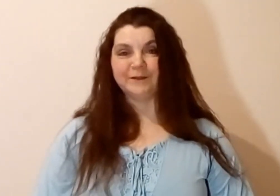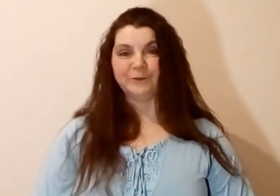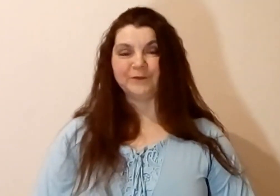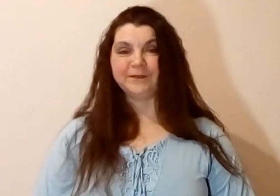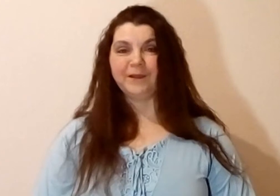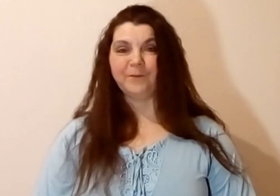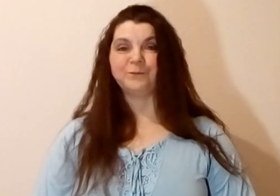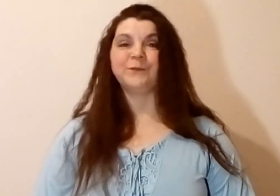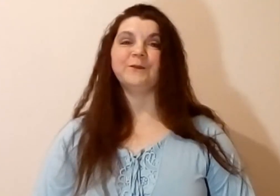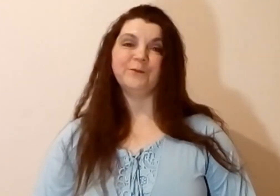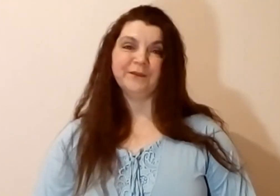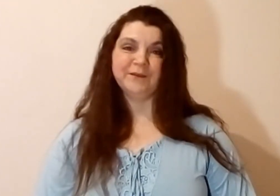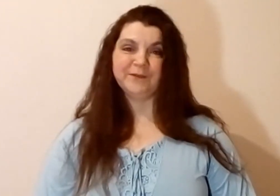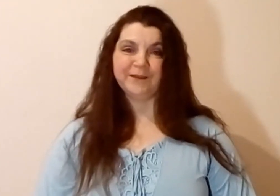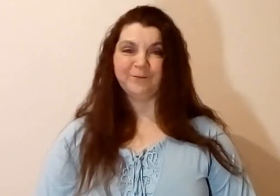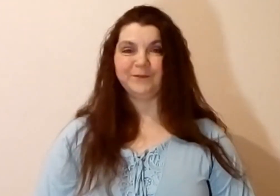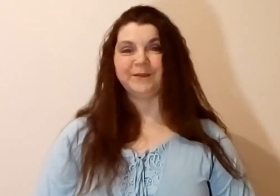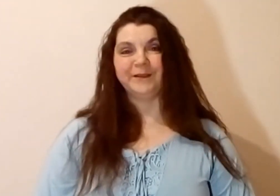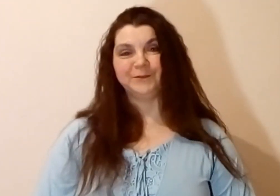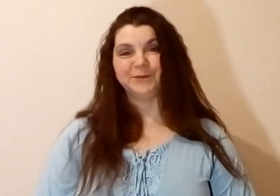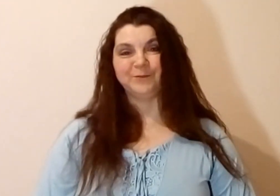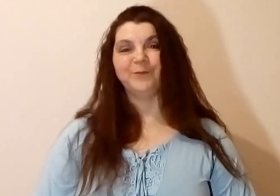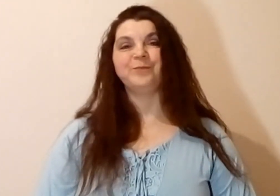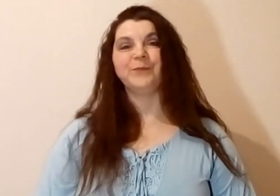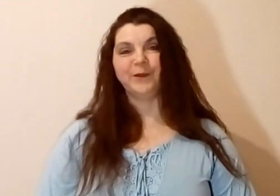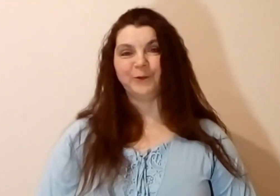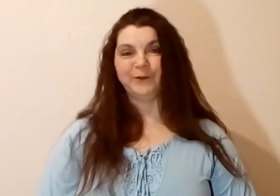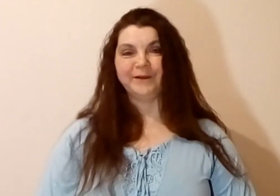Костина. Увидимся в следующем ролике.